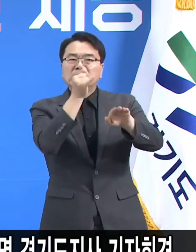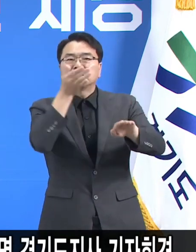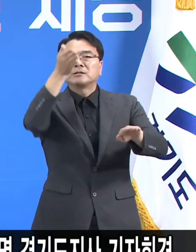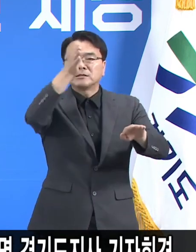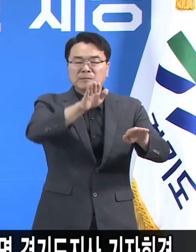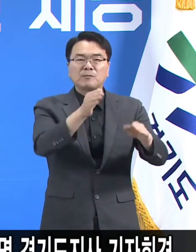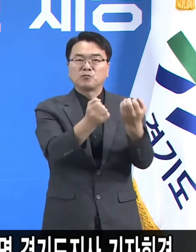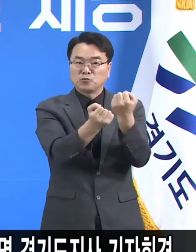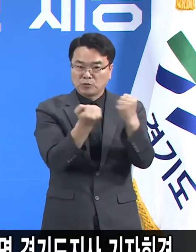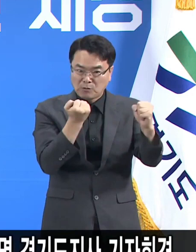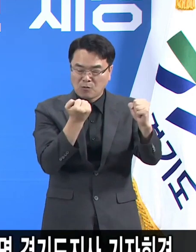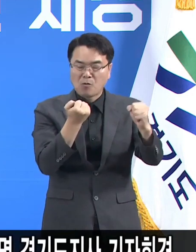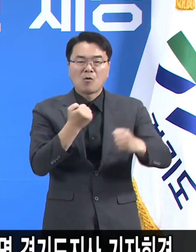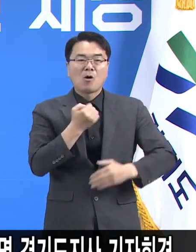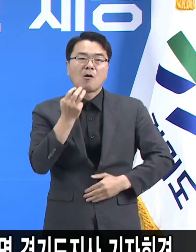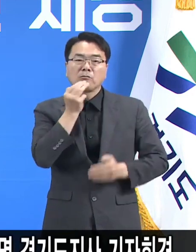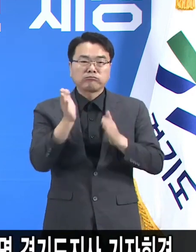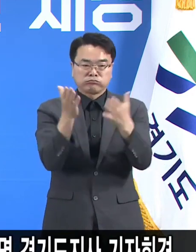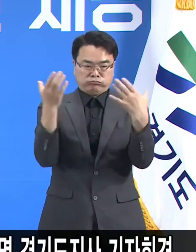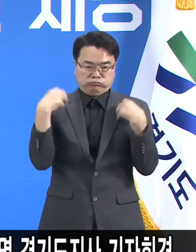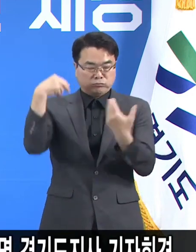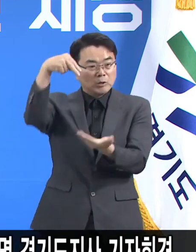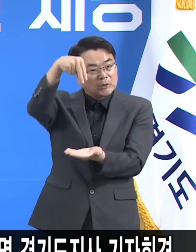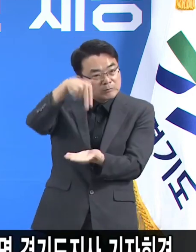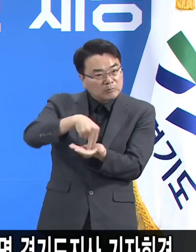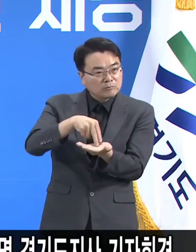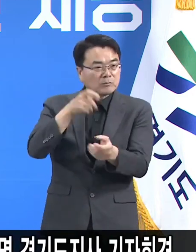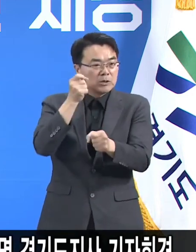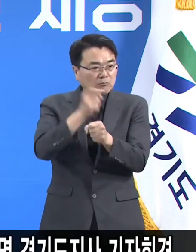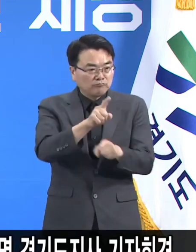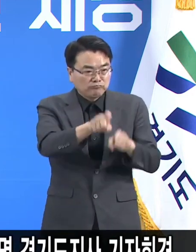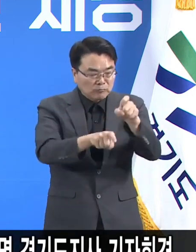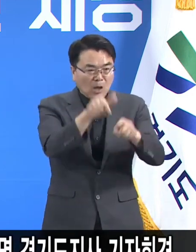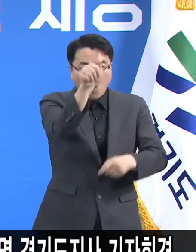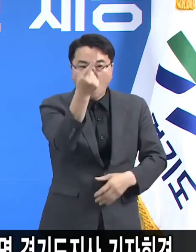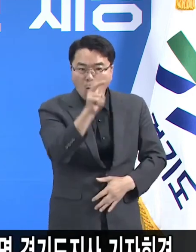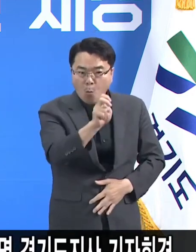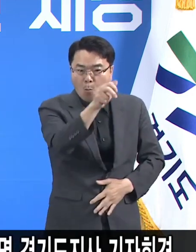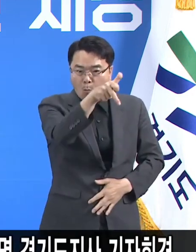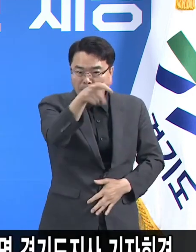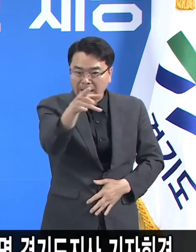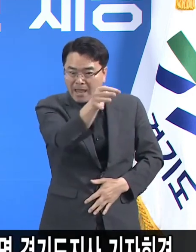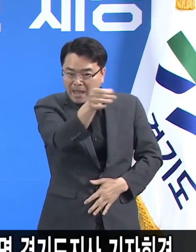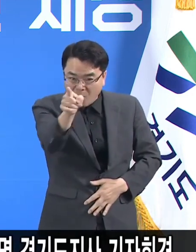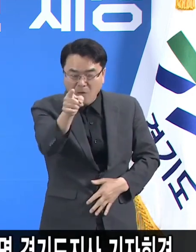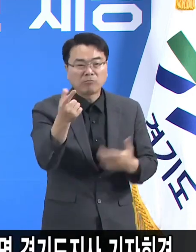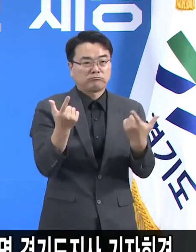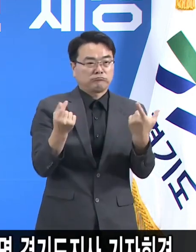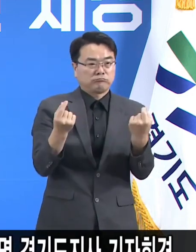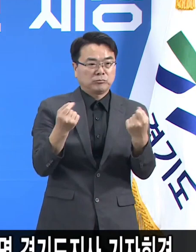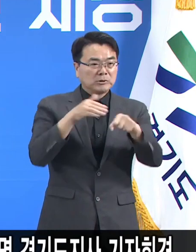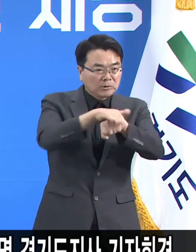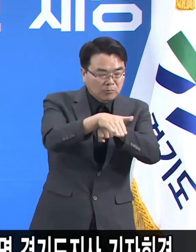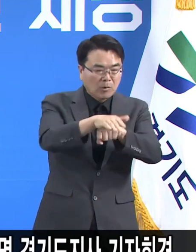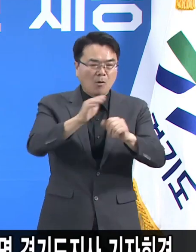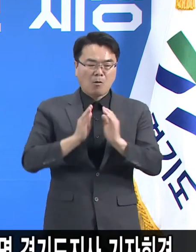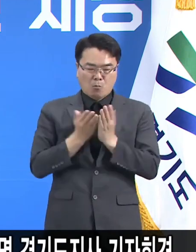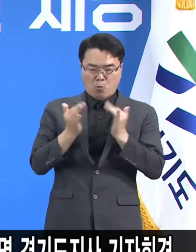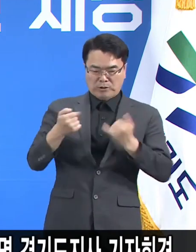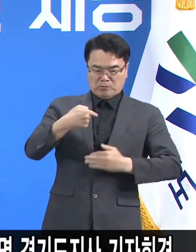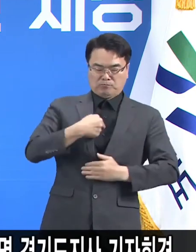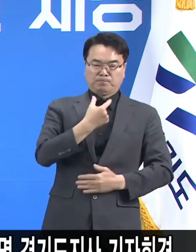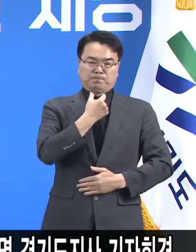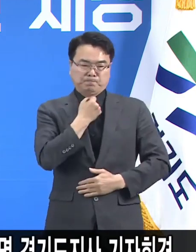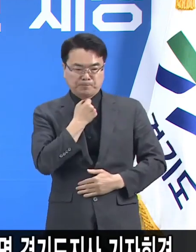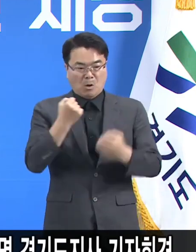경기도 입장에서는 이미 우리 경기도가 시행하고 있는 홈케어 시스템을 활용해서 본인이 원하고 건강에 지장이